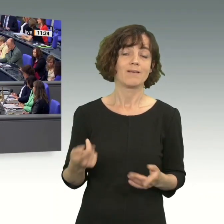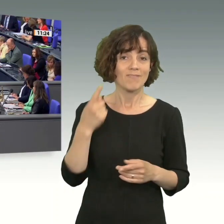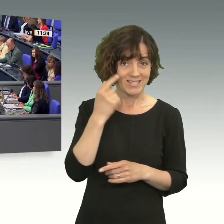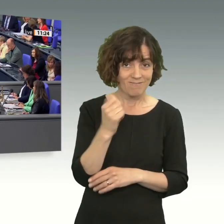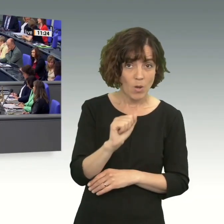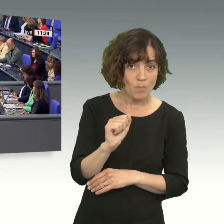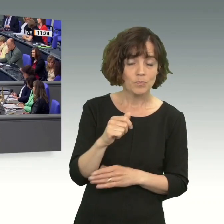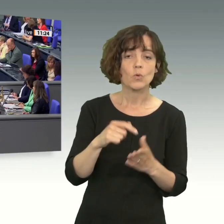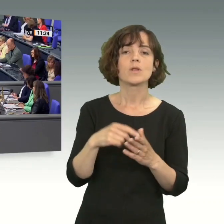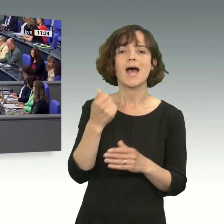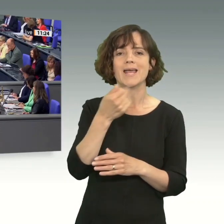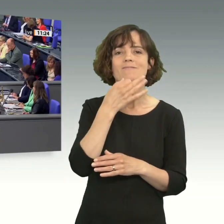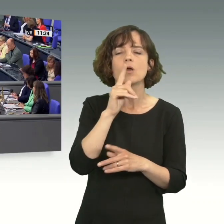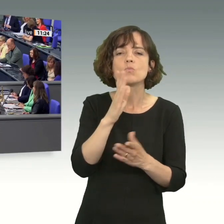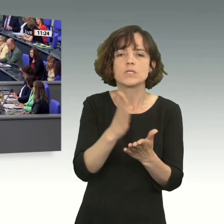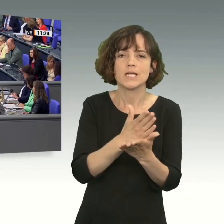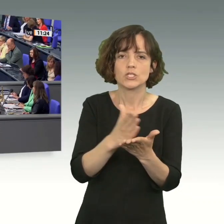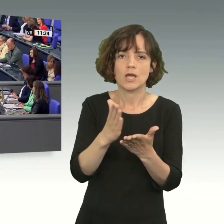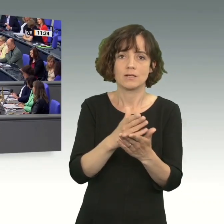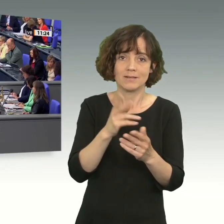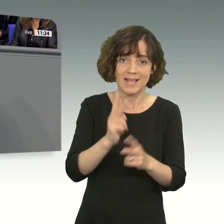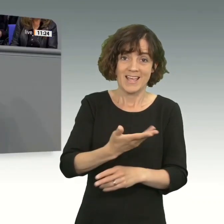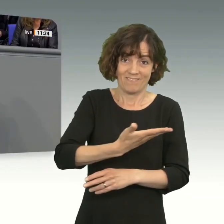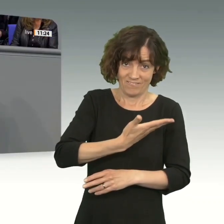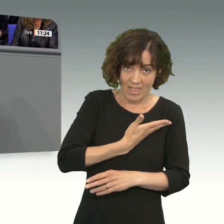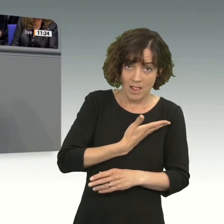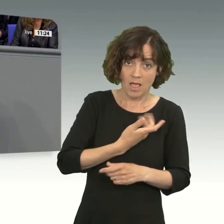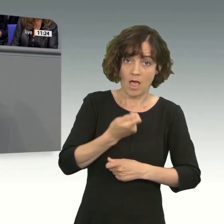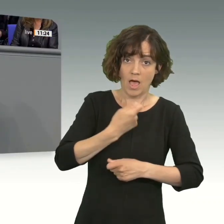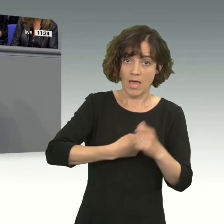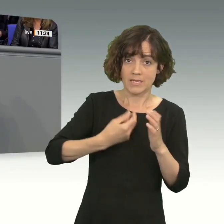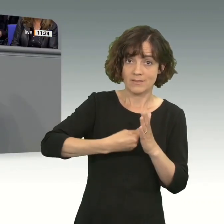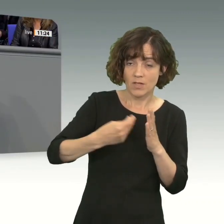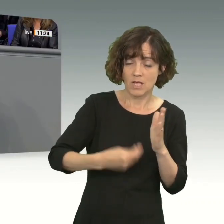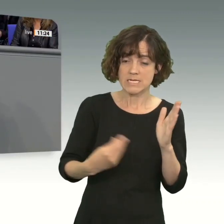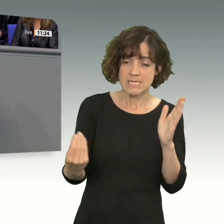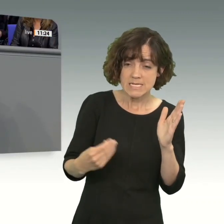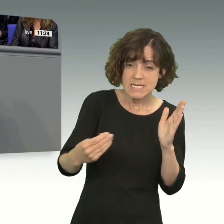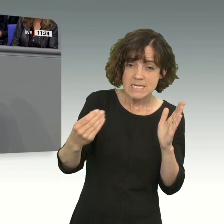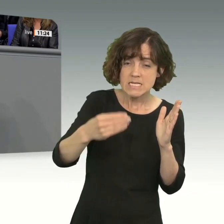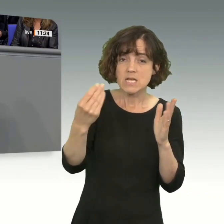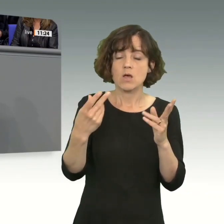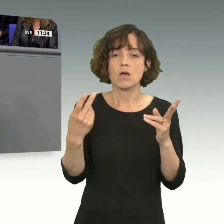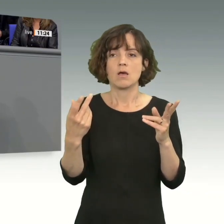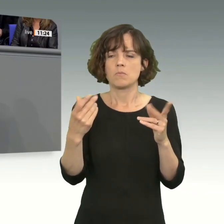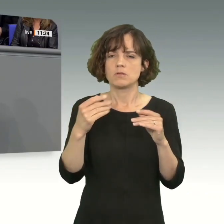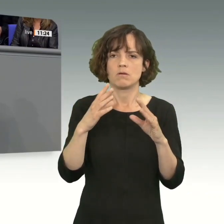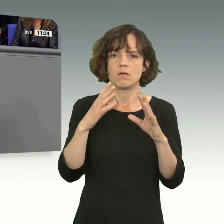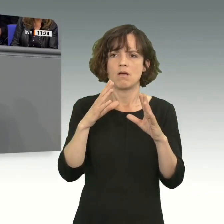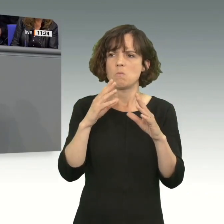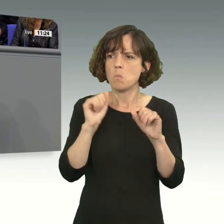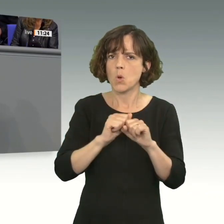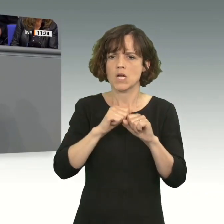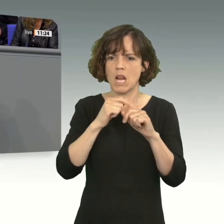Weil Sie eine Frage mal entscheiden müssen. Wie sehr wollen Sie alle Handelsverträge überfrachten und befrachten mit allen anderen